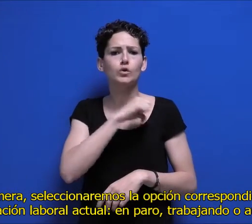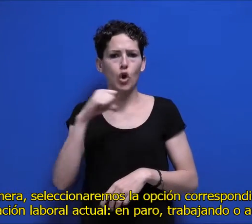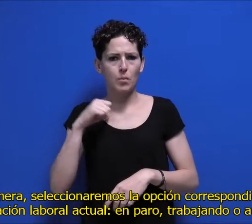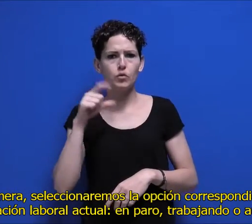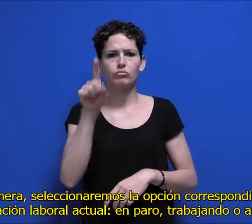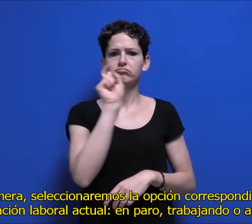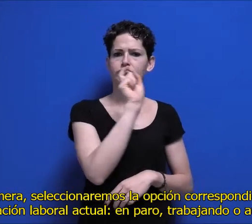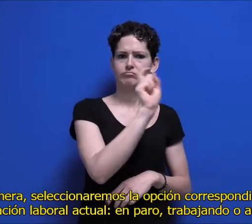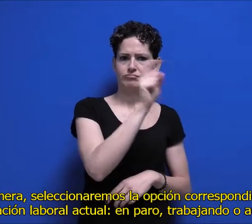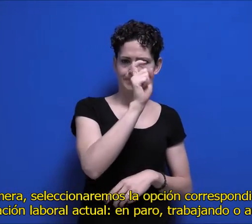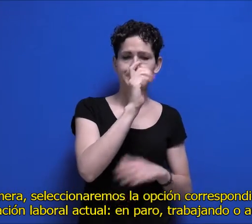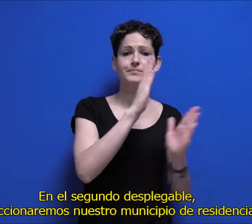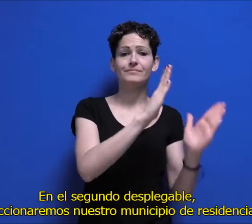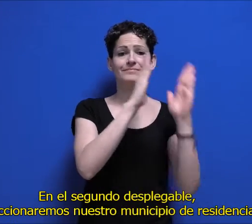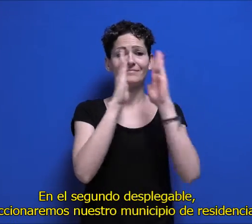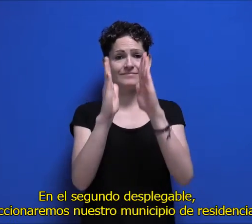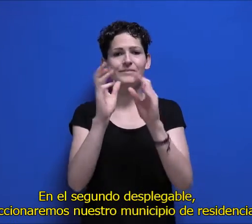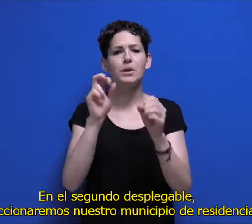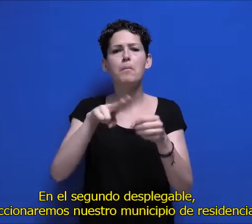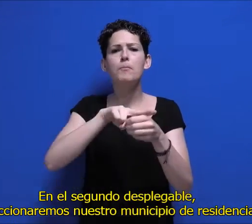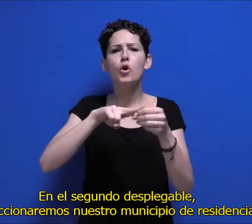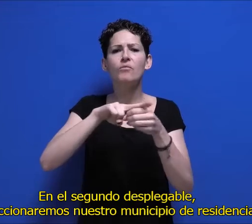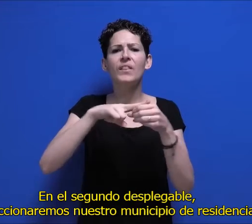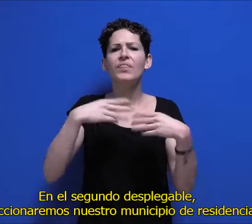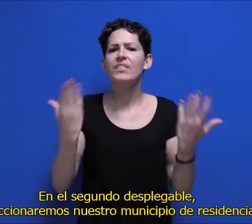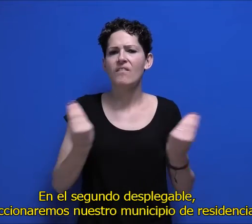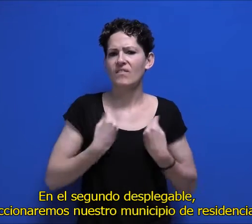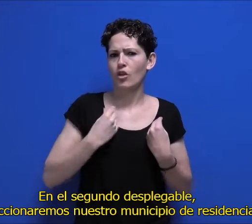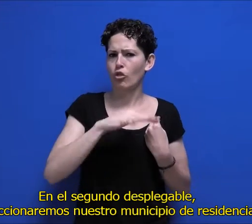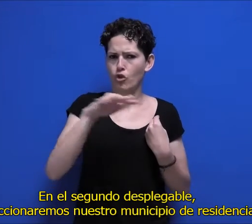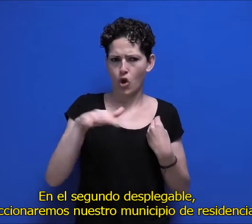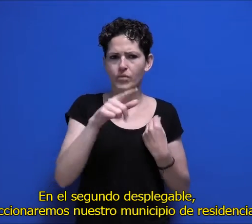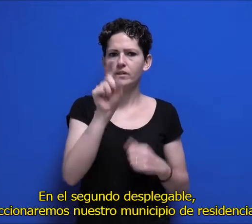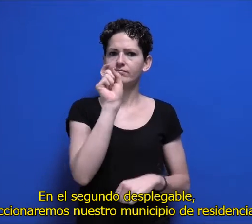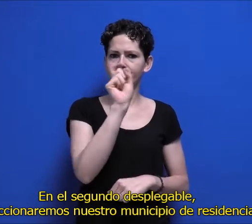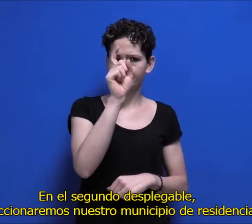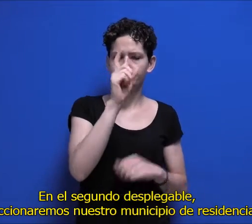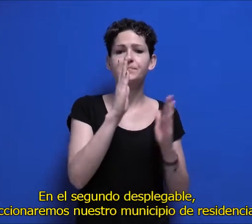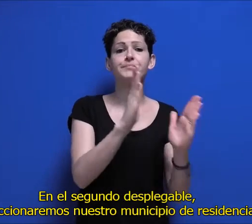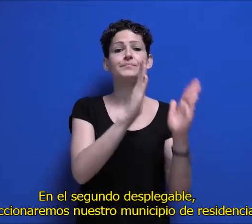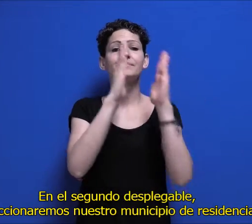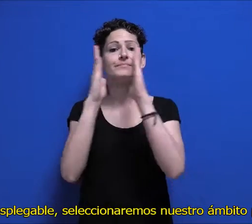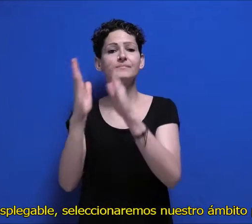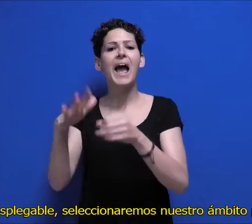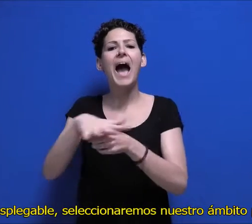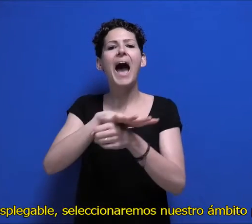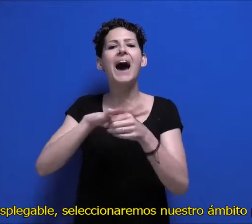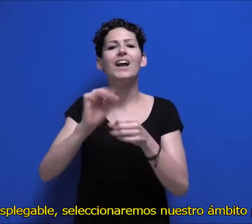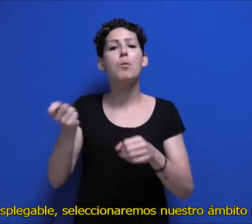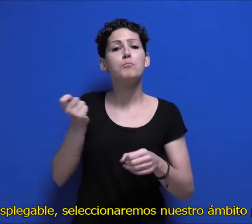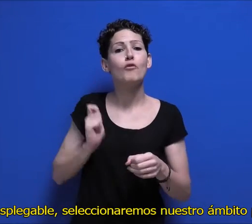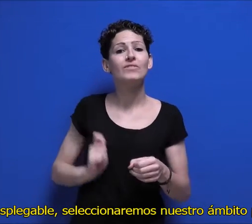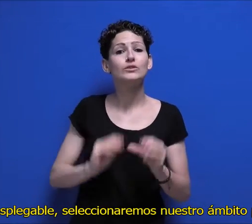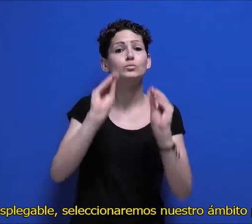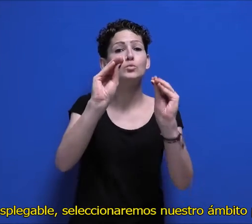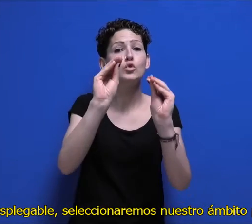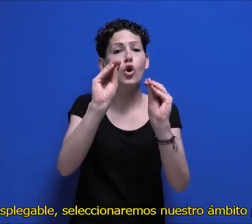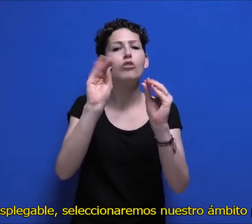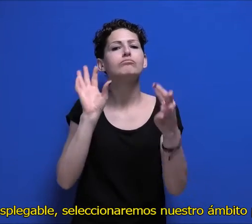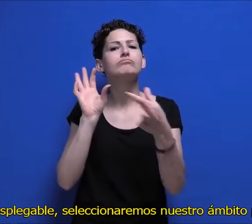o autónomo. En el segundo desplegable seleccionaremos nuestro municipio de residencia. En el tercer desplegable seleccionaremos nuestro ámbito